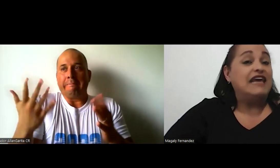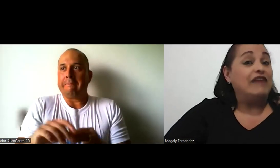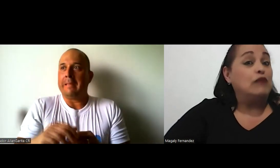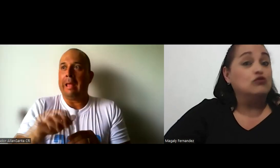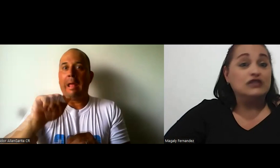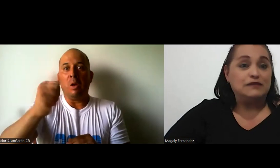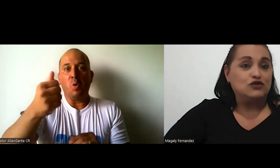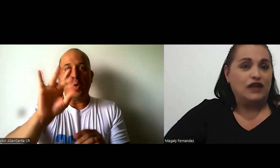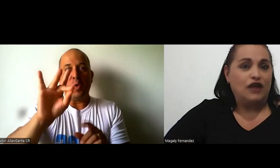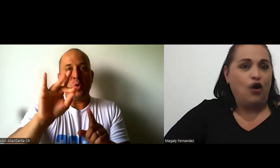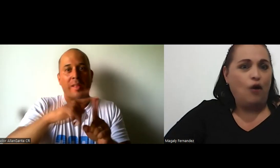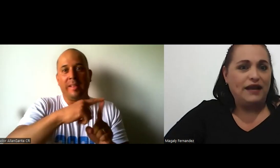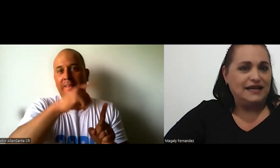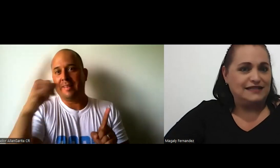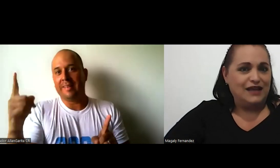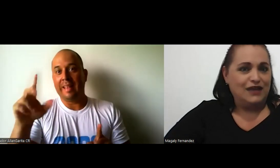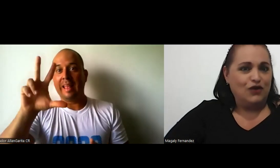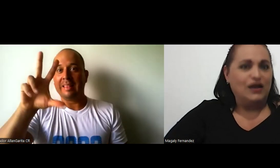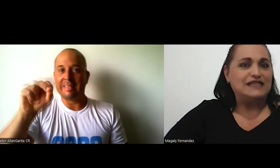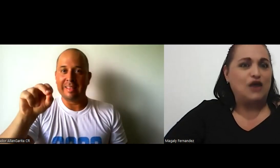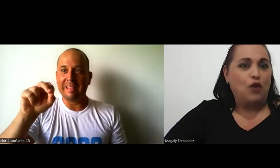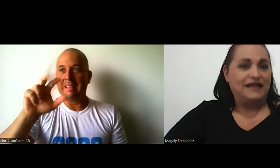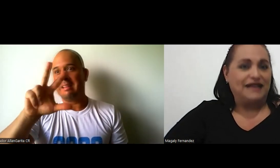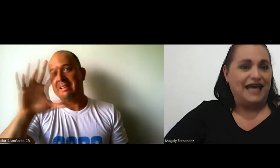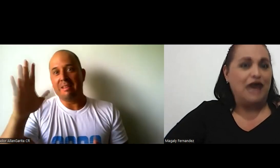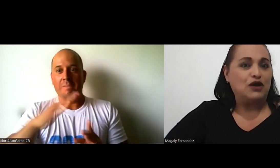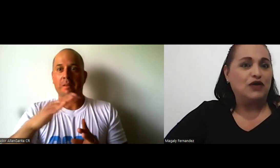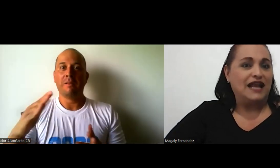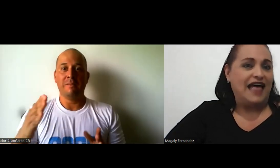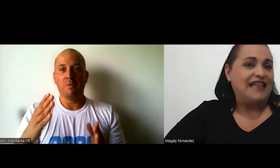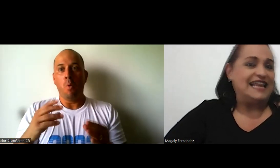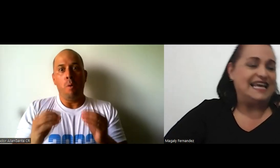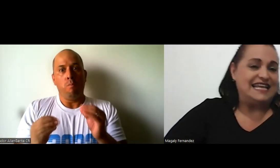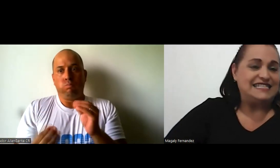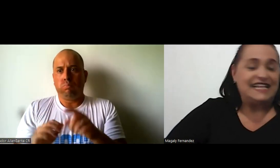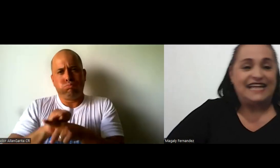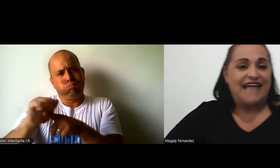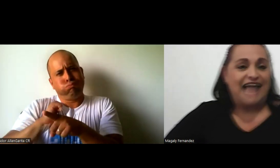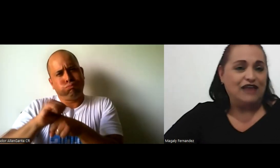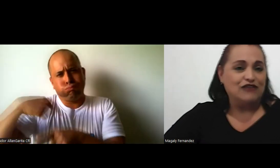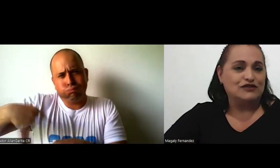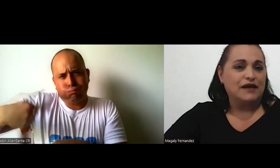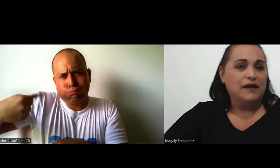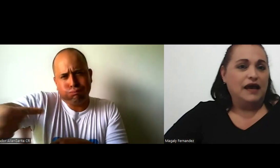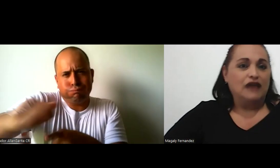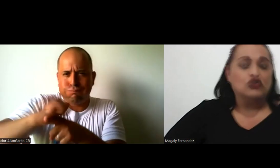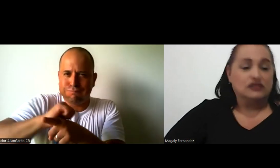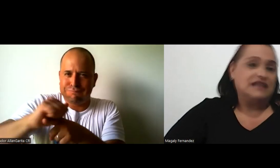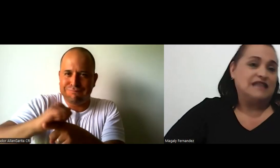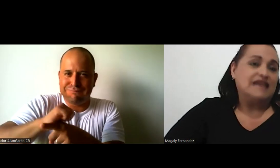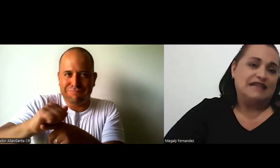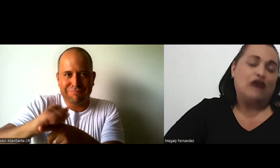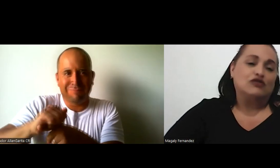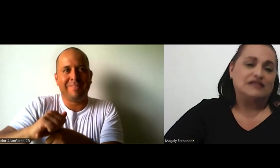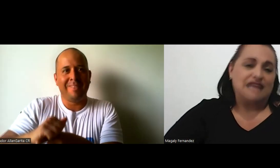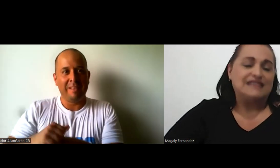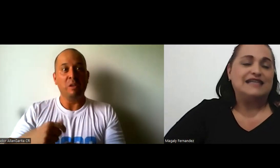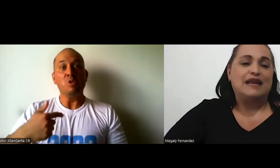había muchas personas jóvenes con las que competían de acuerdo a la edad, de 15 a 30 años. Entonces, de la constancia en la